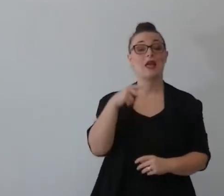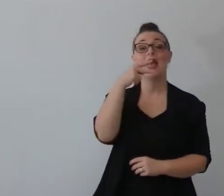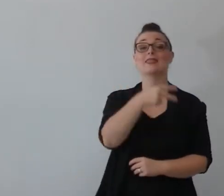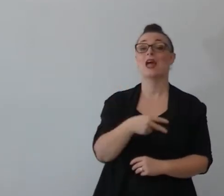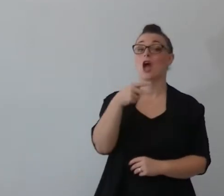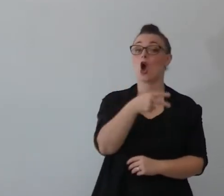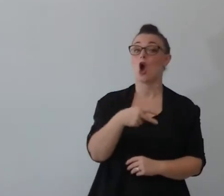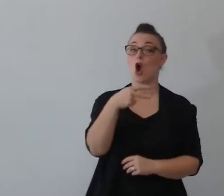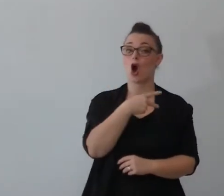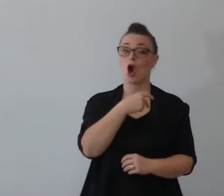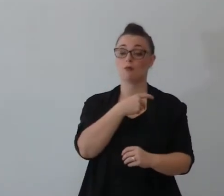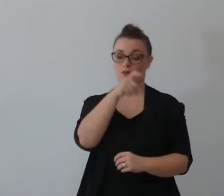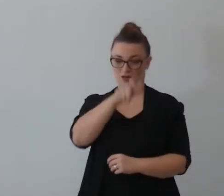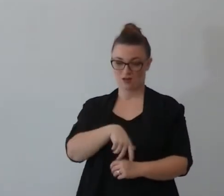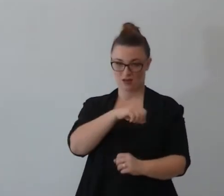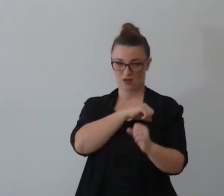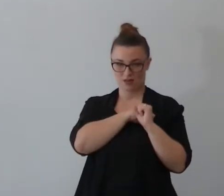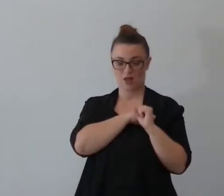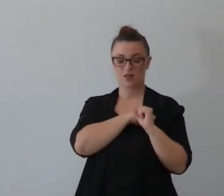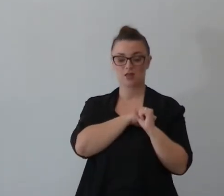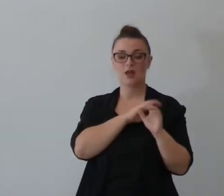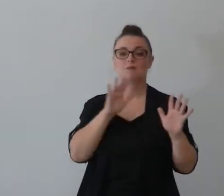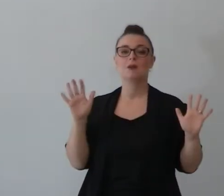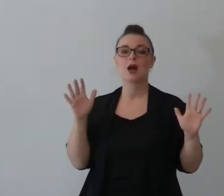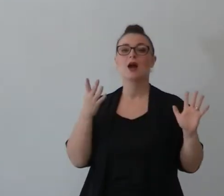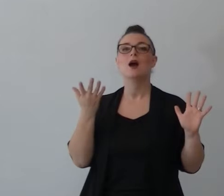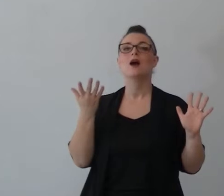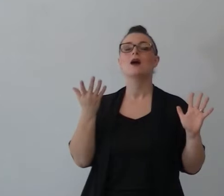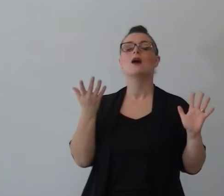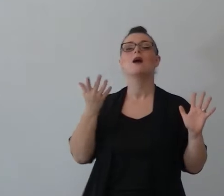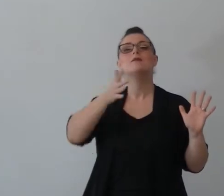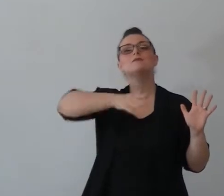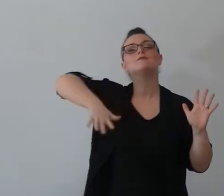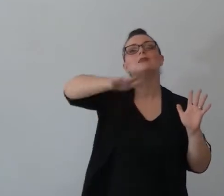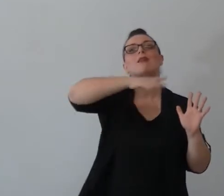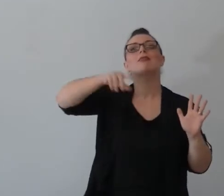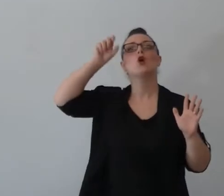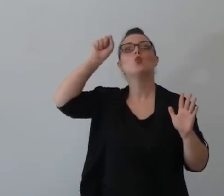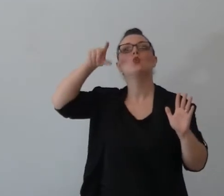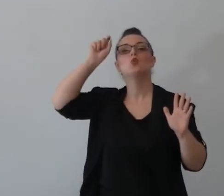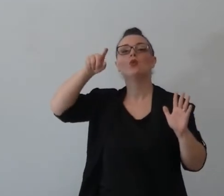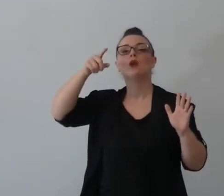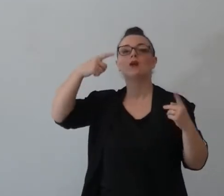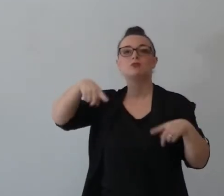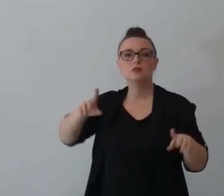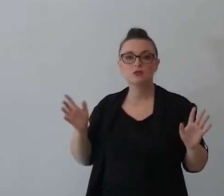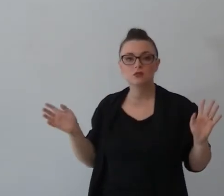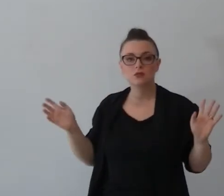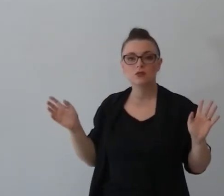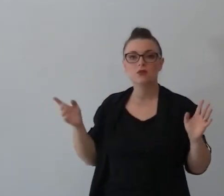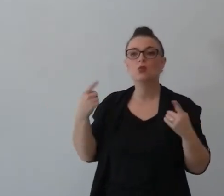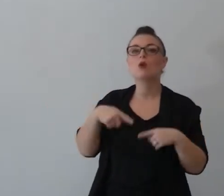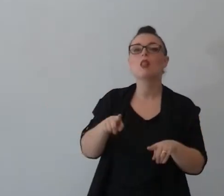era venente ma viveva in quella cultura per lui l'idea di dire a Ruth